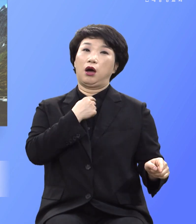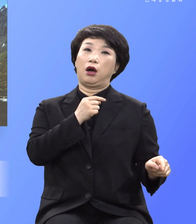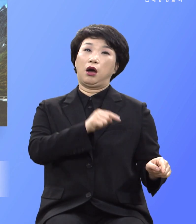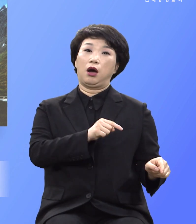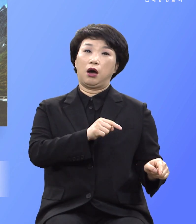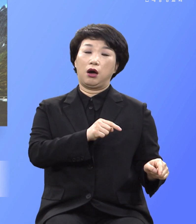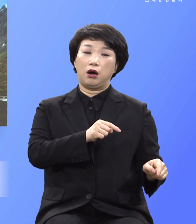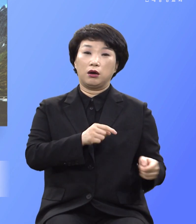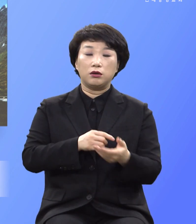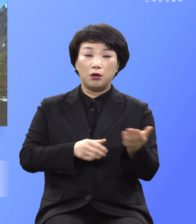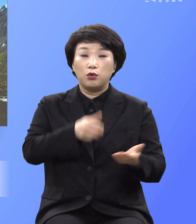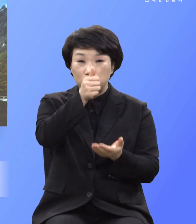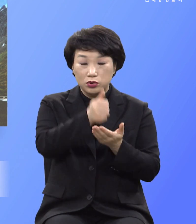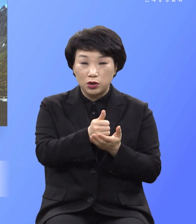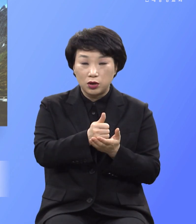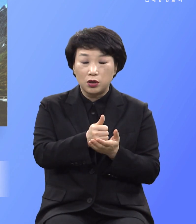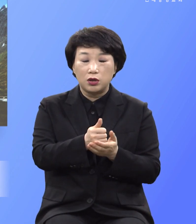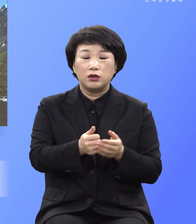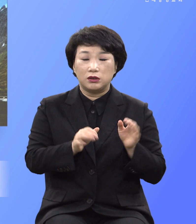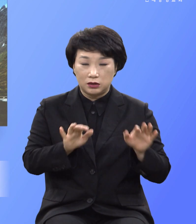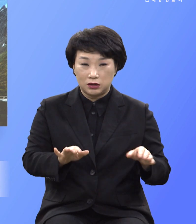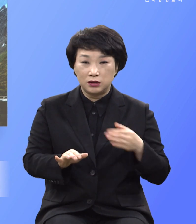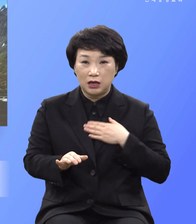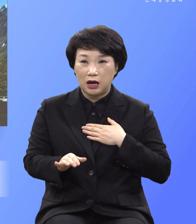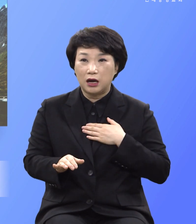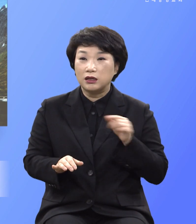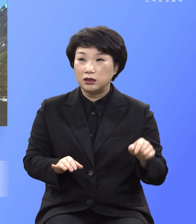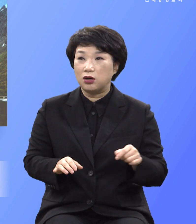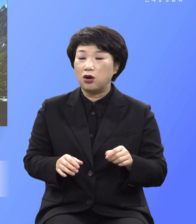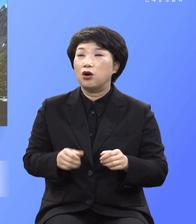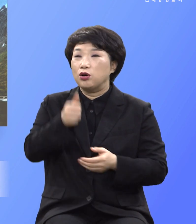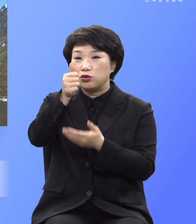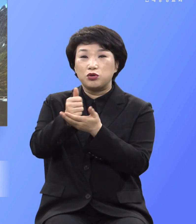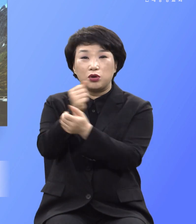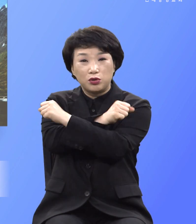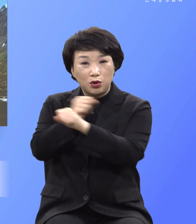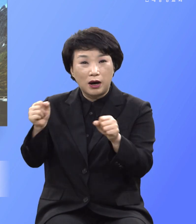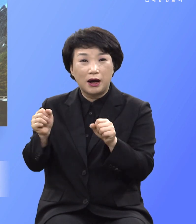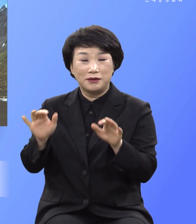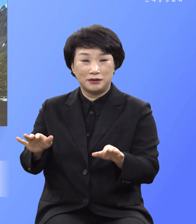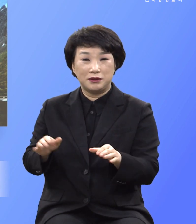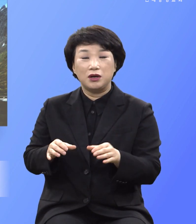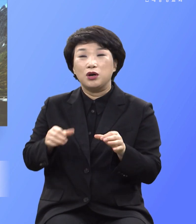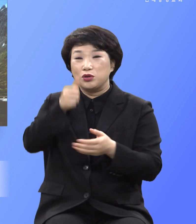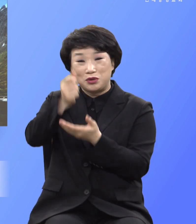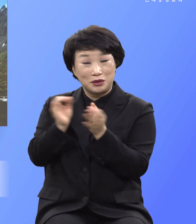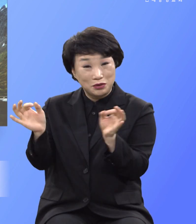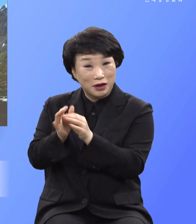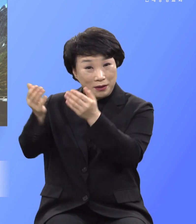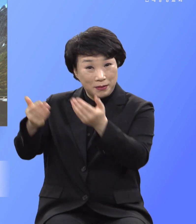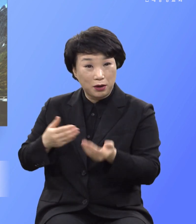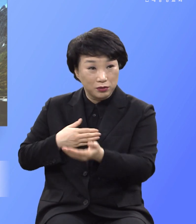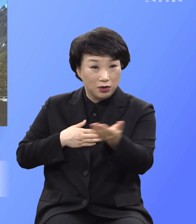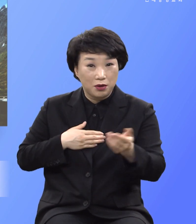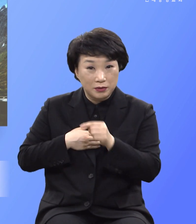죄를 들고 나와 용서받 특제받고 바로 회개라는 것은